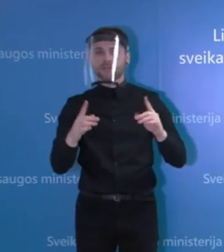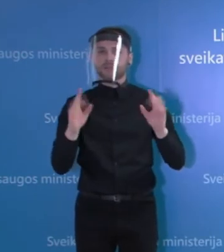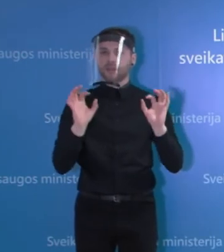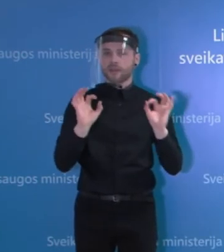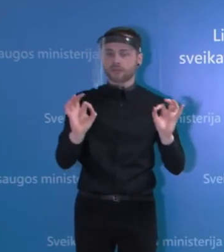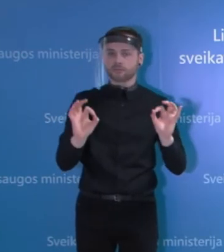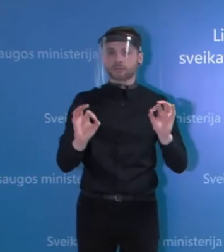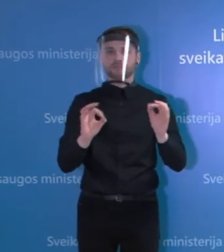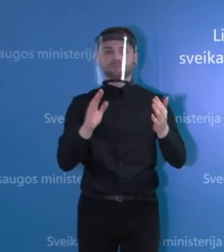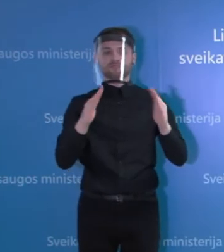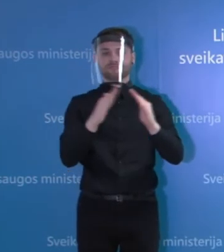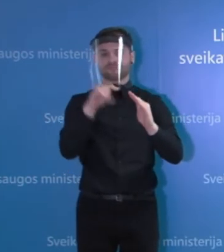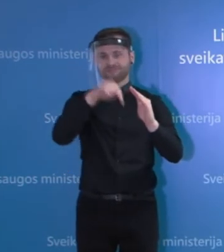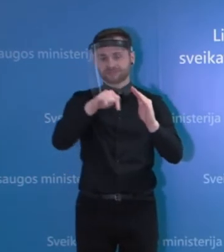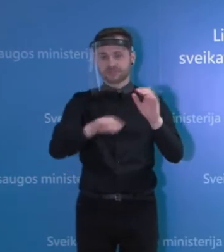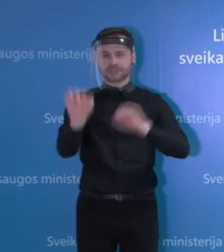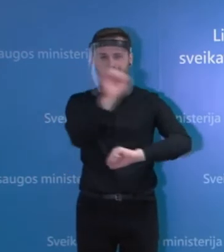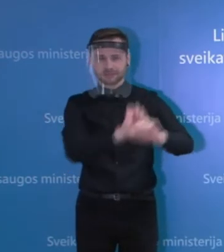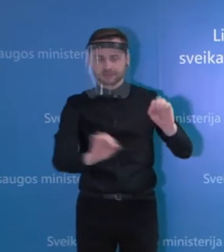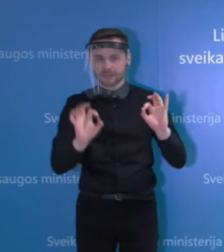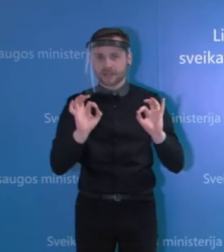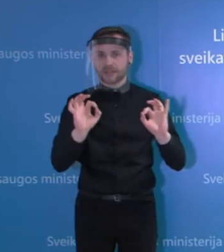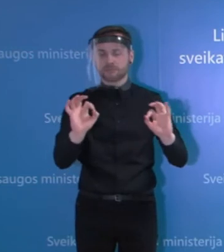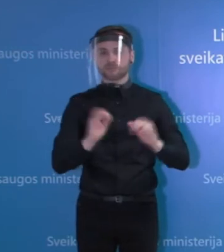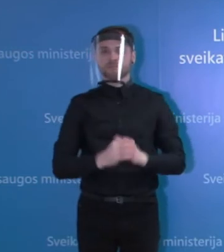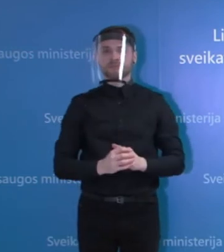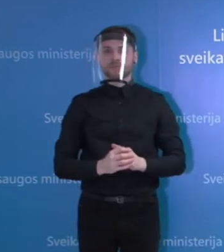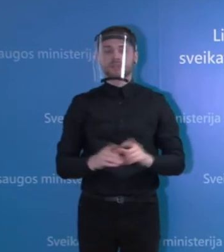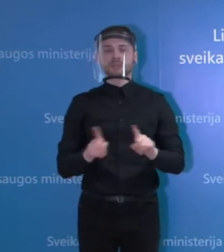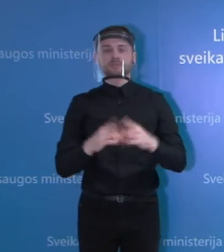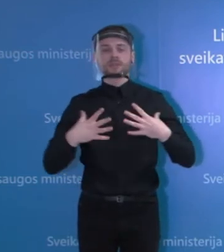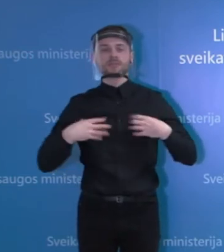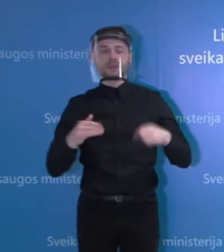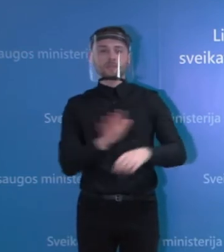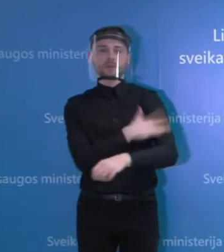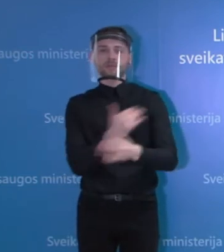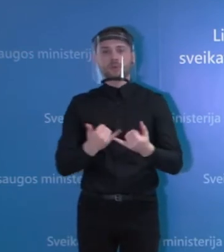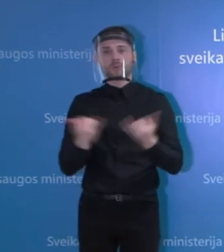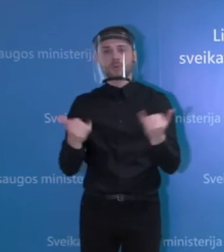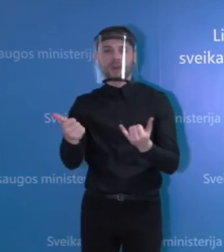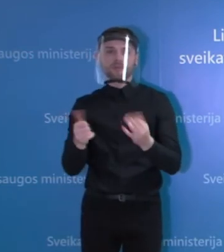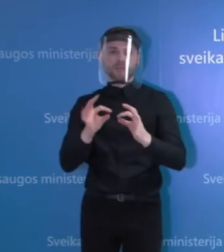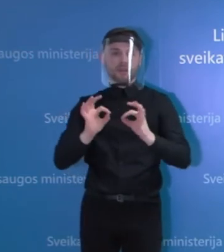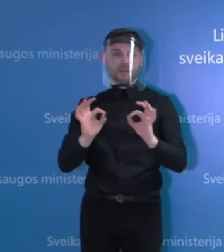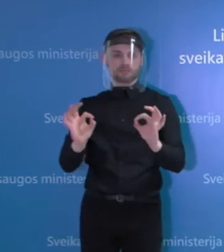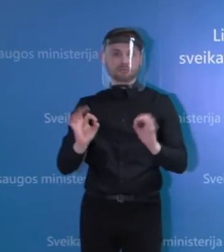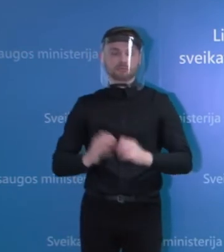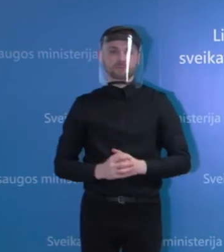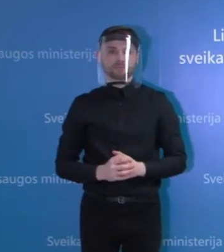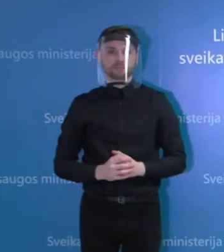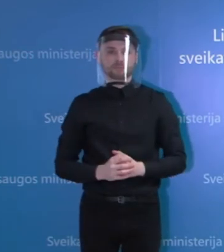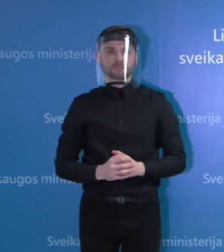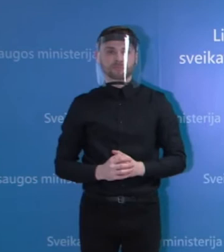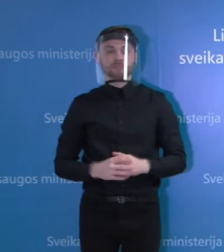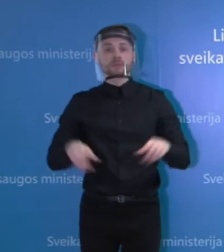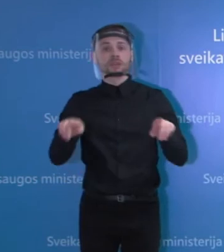dezinfekciją, sustabdyti dienos, stacionaro ir kitų asmens veikatos priežiūros paslaugų teikimą. Ir laikytis